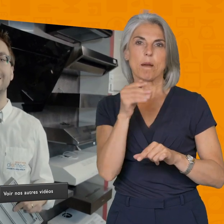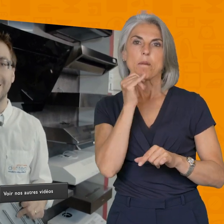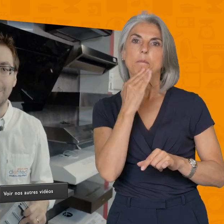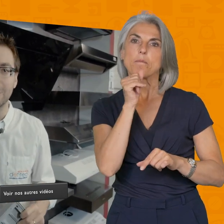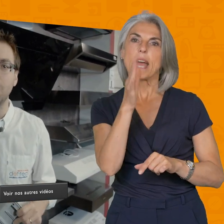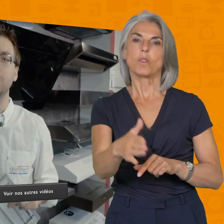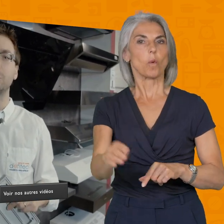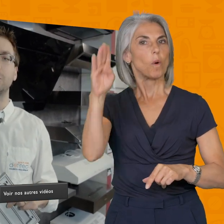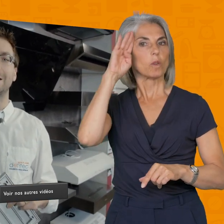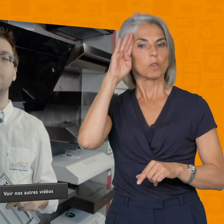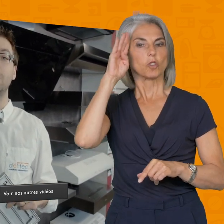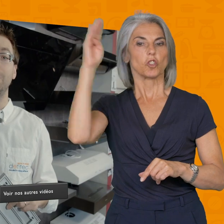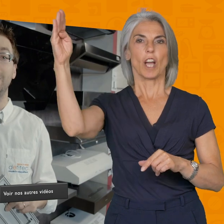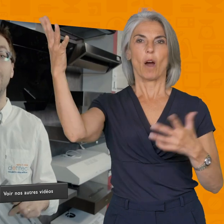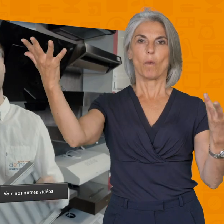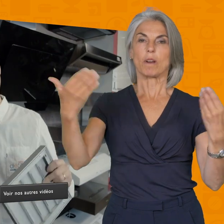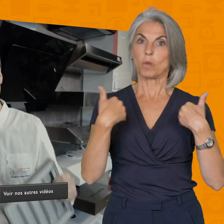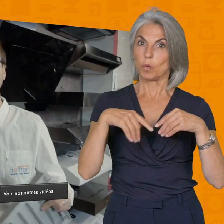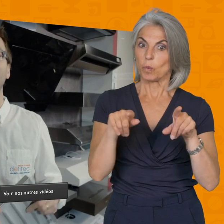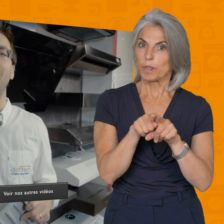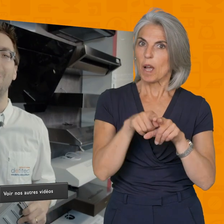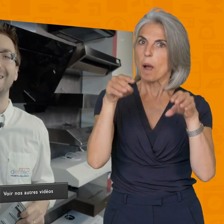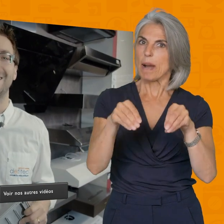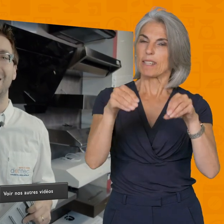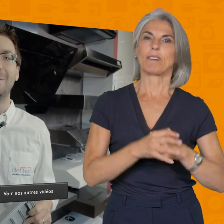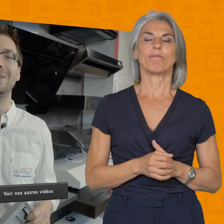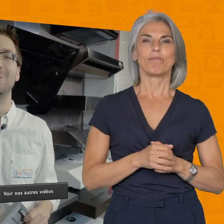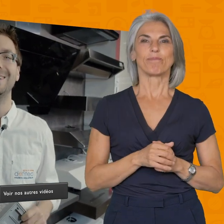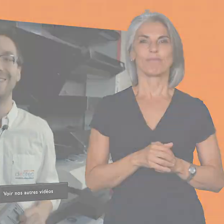très bientôt pour d'autres trucs astuces en vidéo et certainement en magasin à bientôt ciao